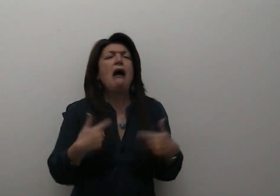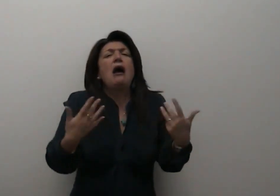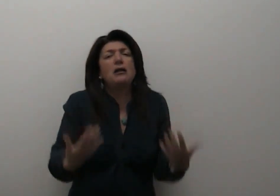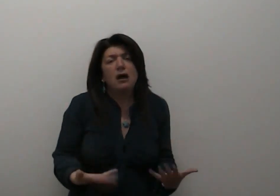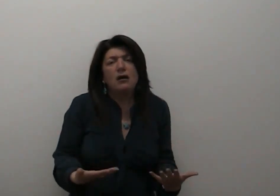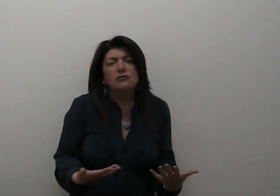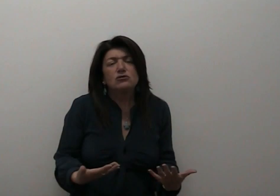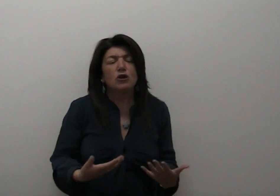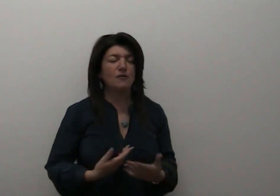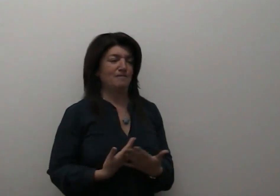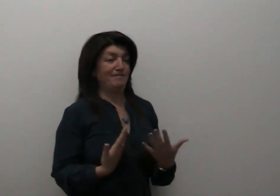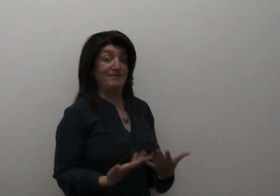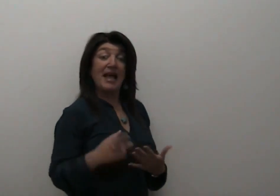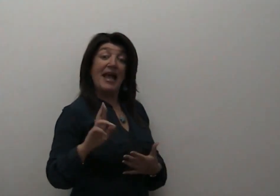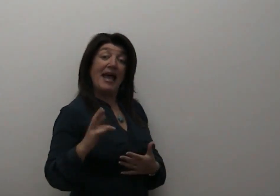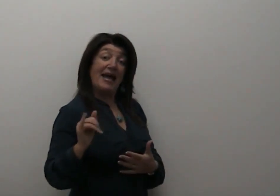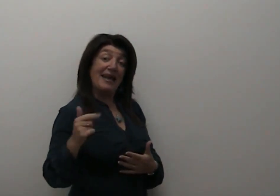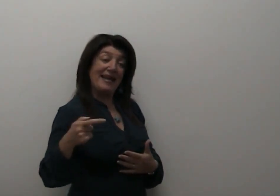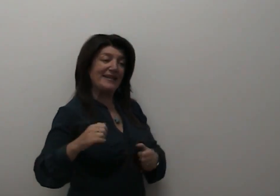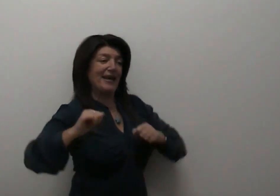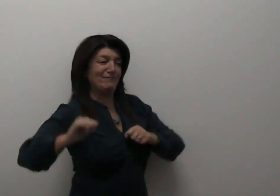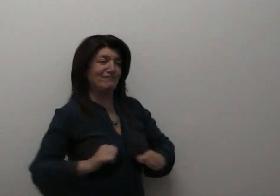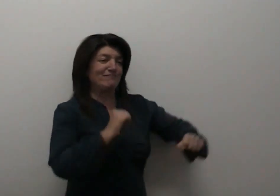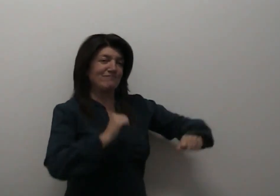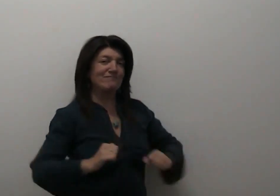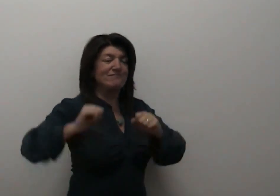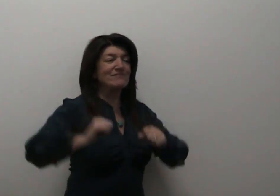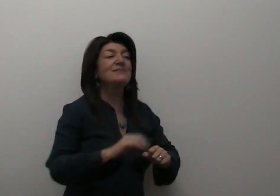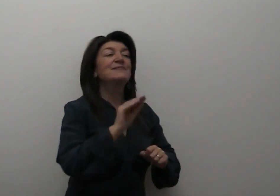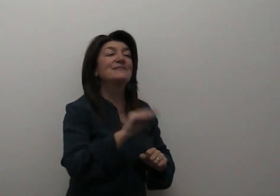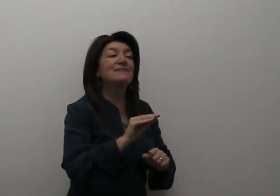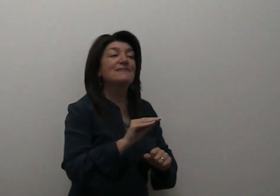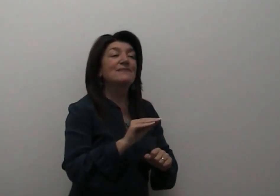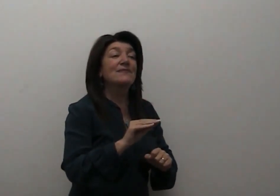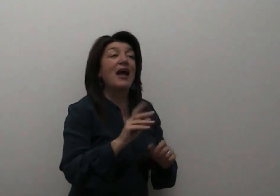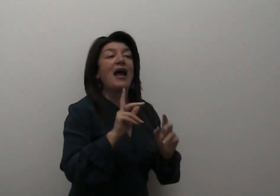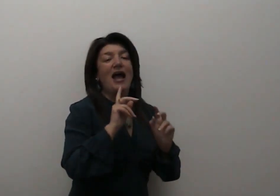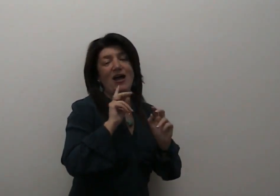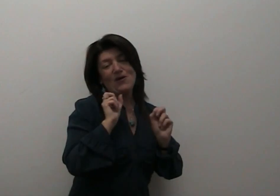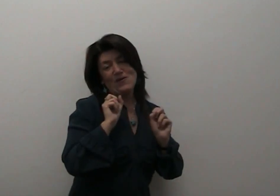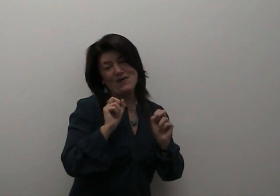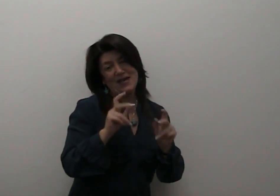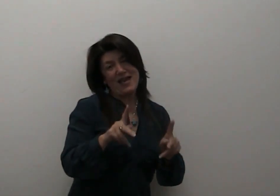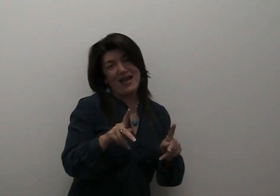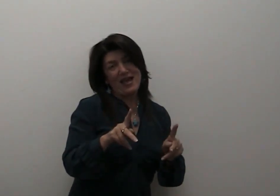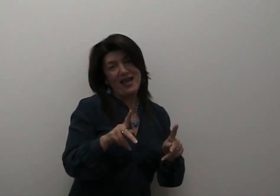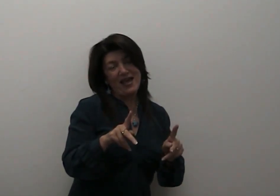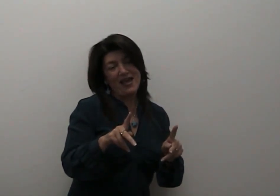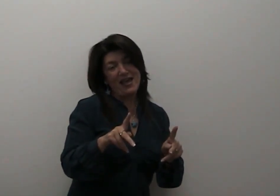e mentre risuona la parola OK, delicatamente lo bacia sulla guancia.